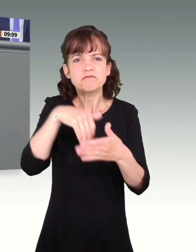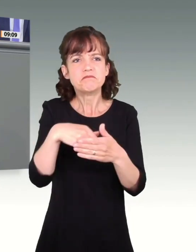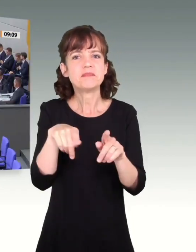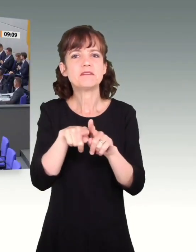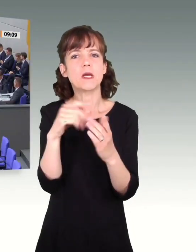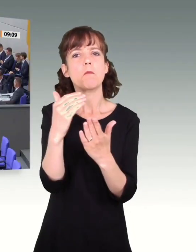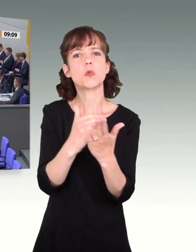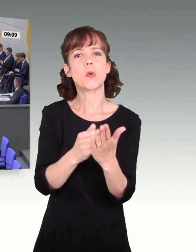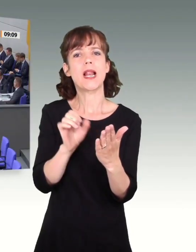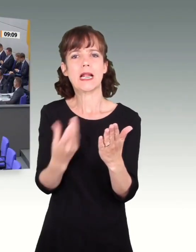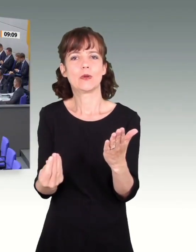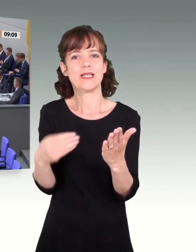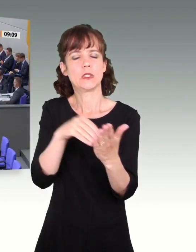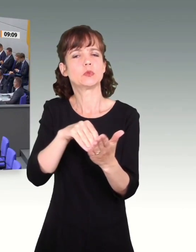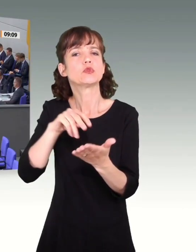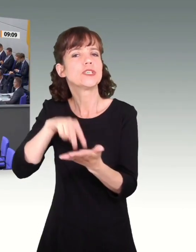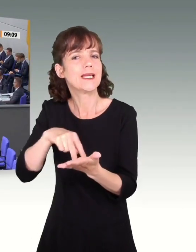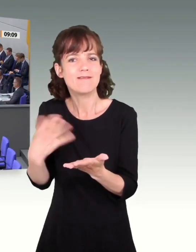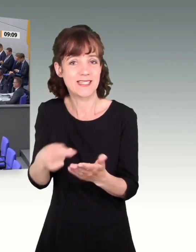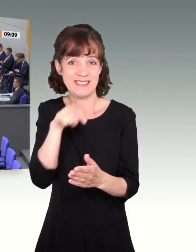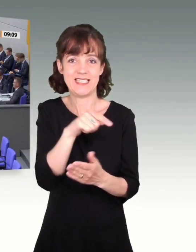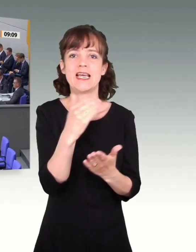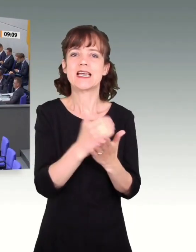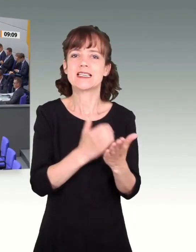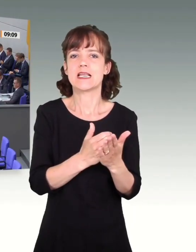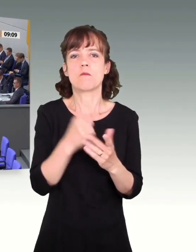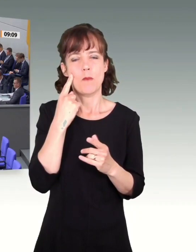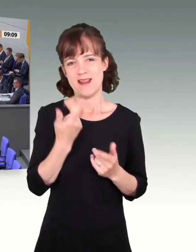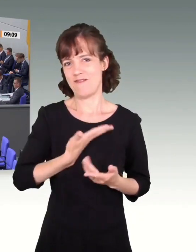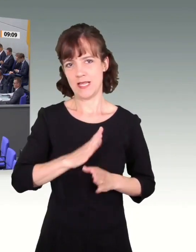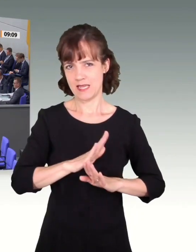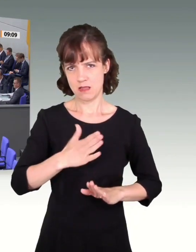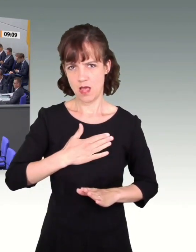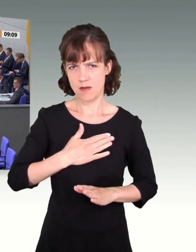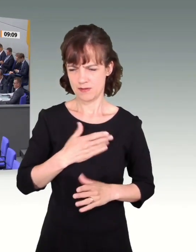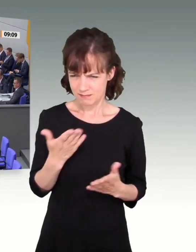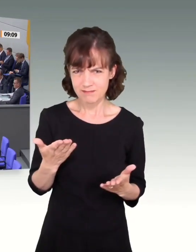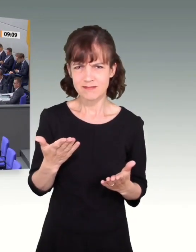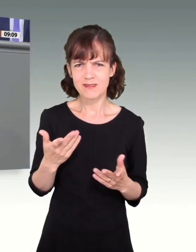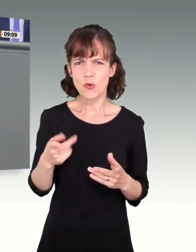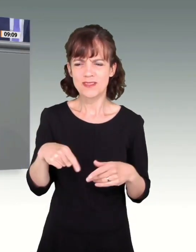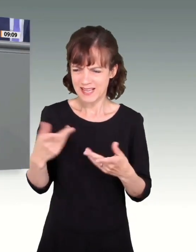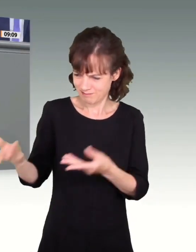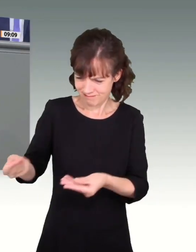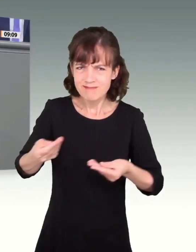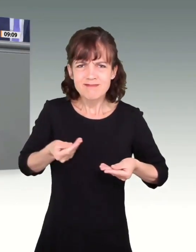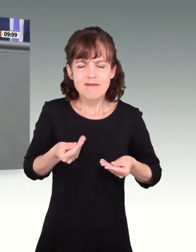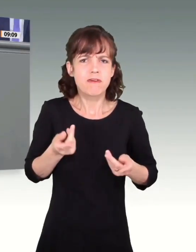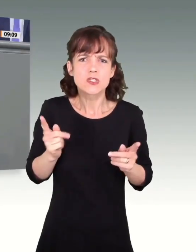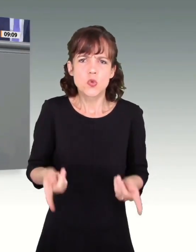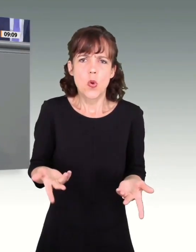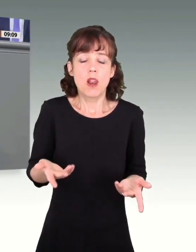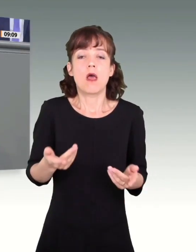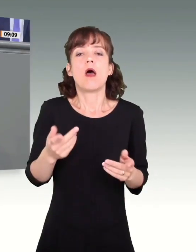Protokollerklärung versehen ist, in der drinsteht, dass man dieses Gesetz gerade nicht will. So etwas legen Sie uns vor. Die